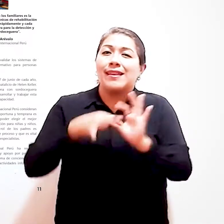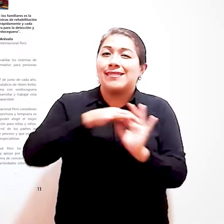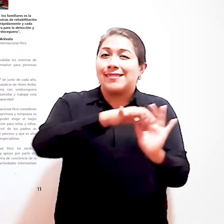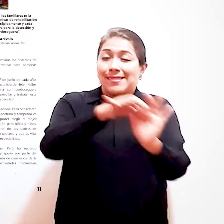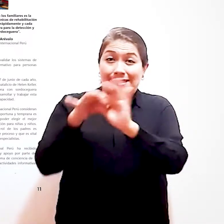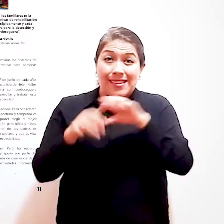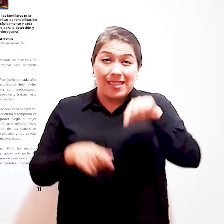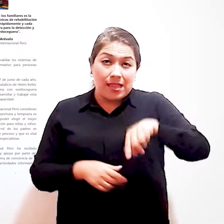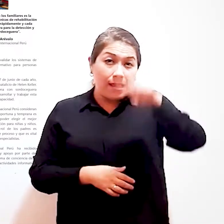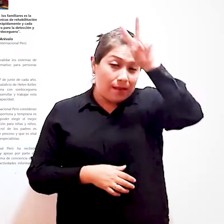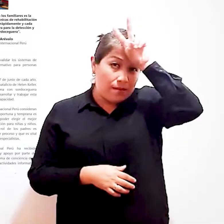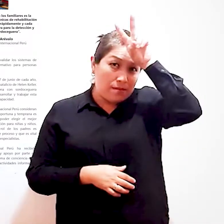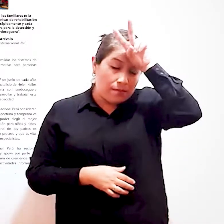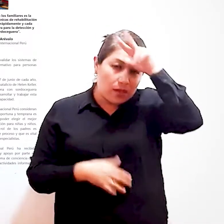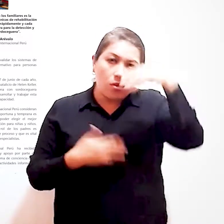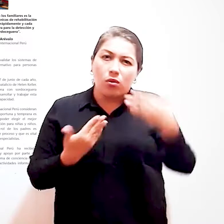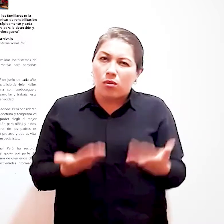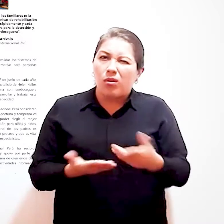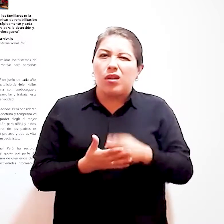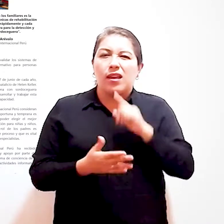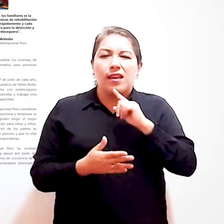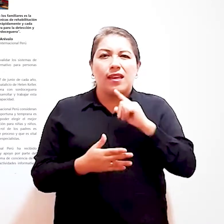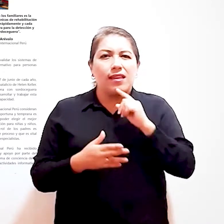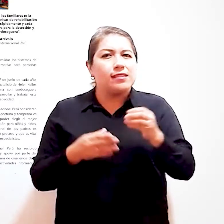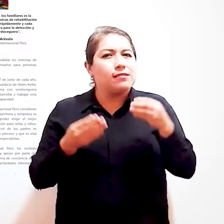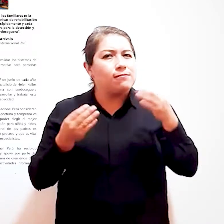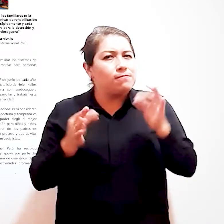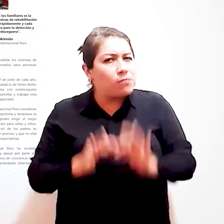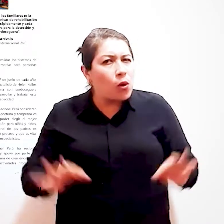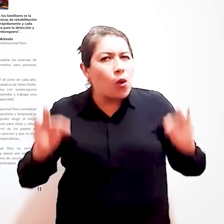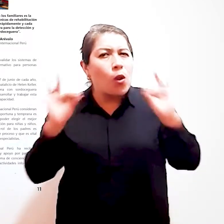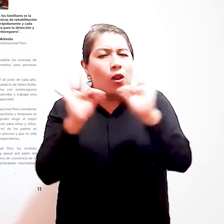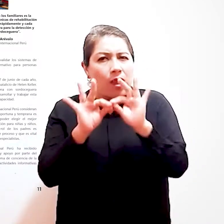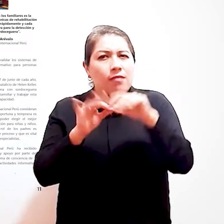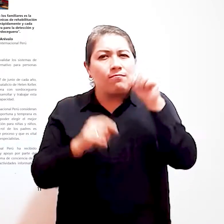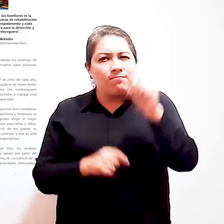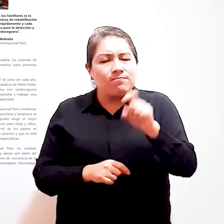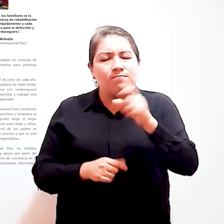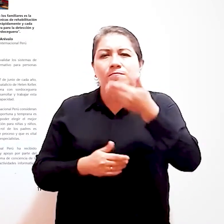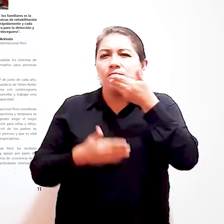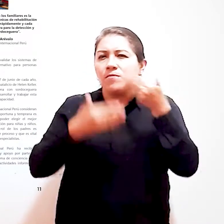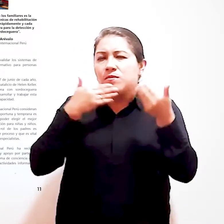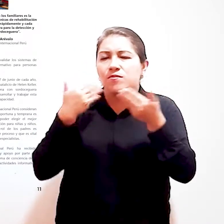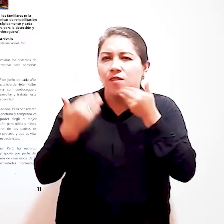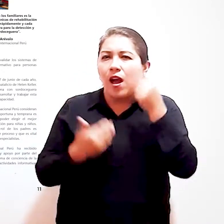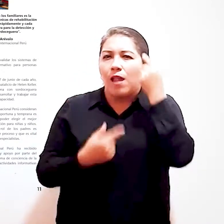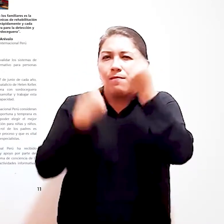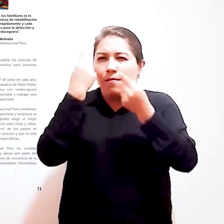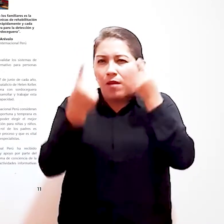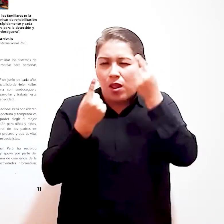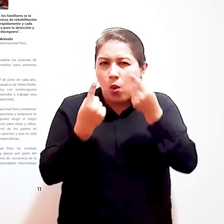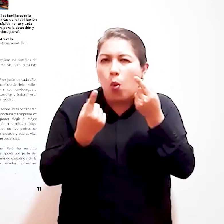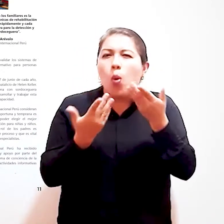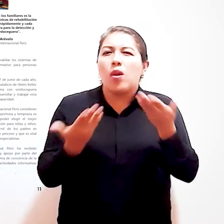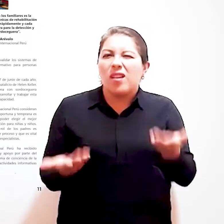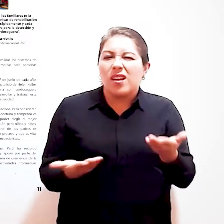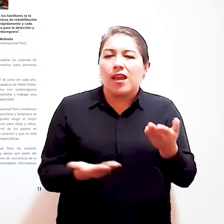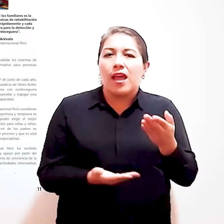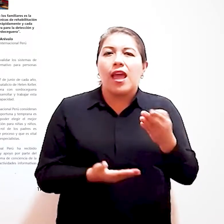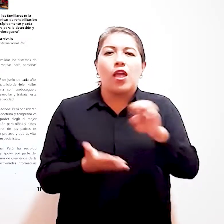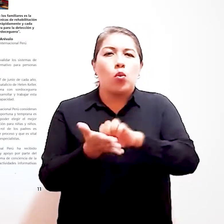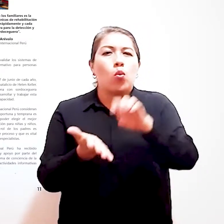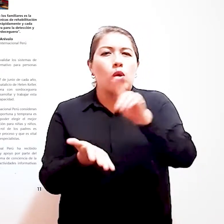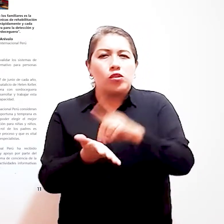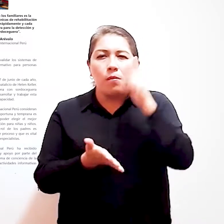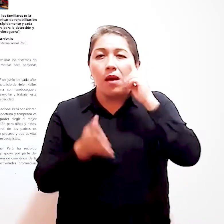Cencia Internacional Perú consideran que la detección oportuna y temprana es importante para poder elegir el mejor modelo de